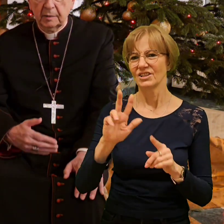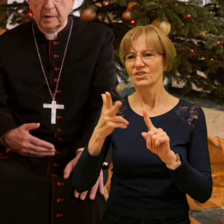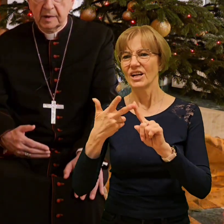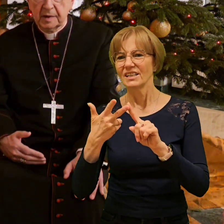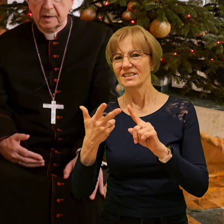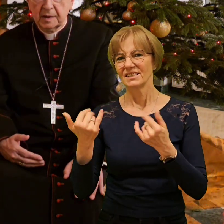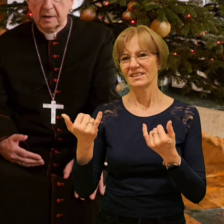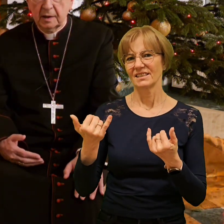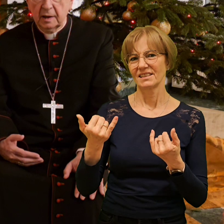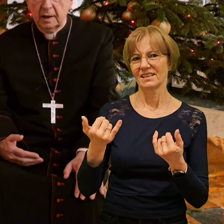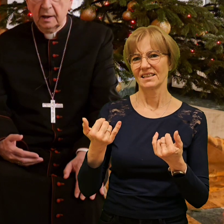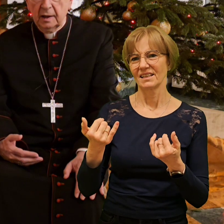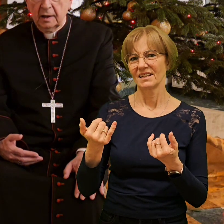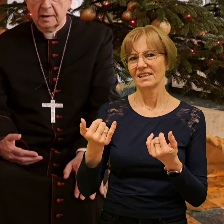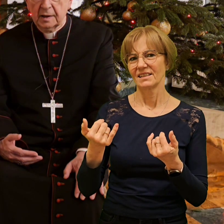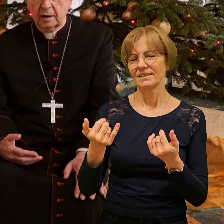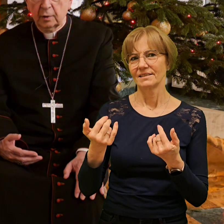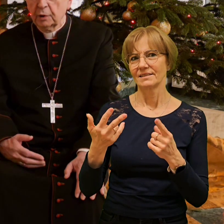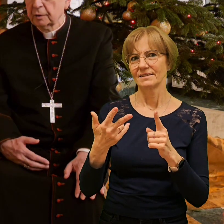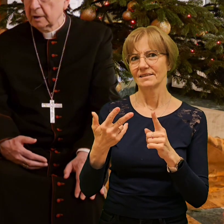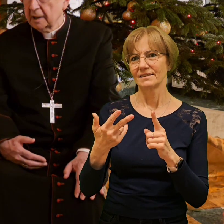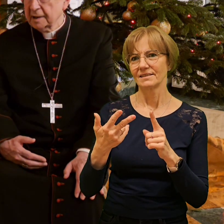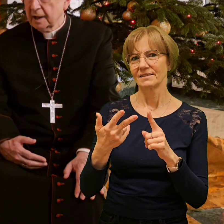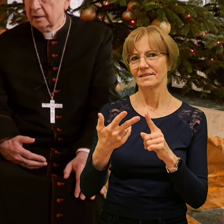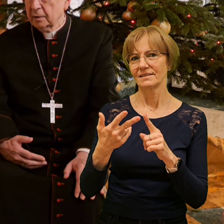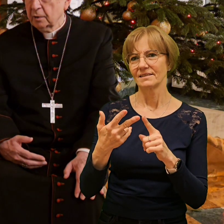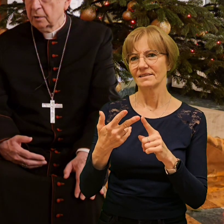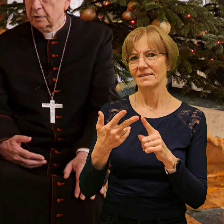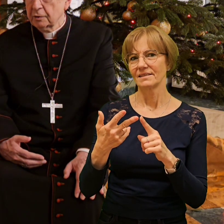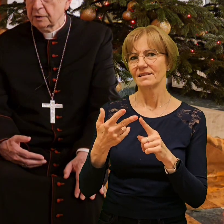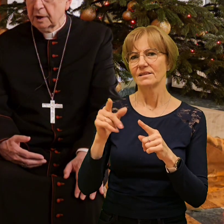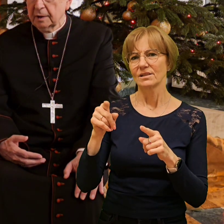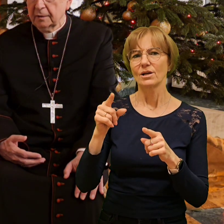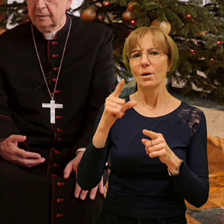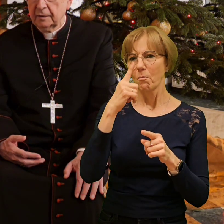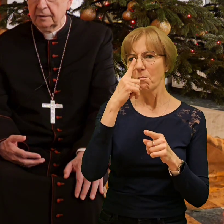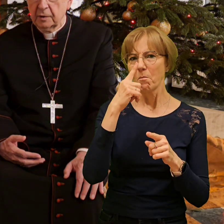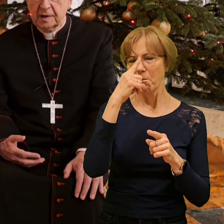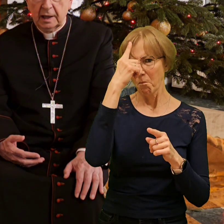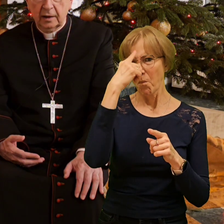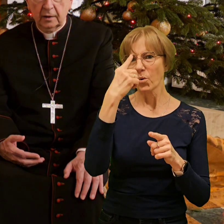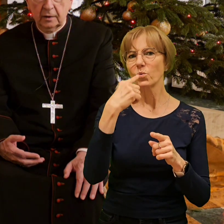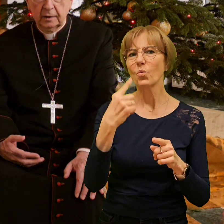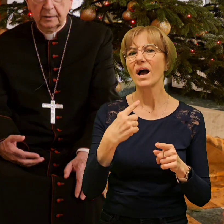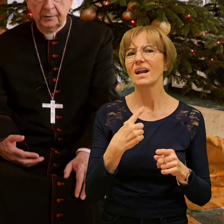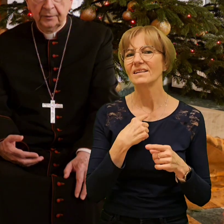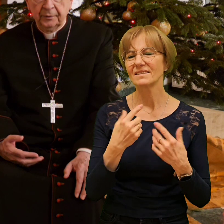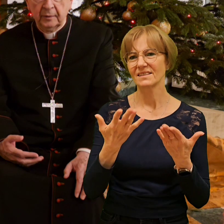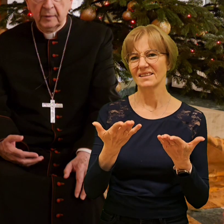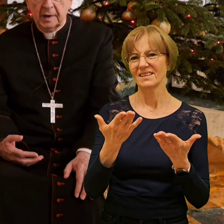z tego portugackiego uczył się włoskiego. Więc